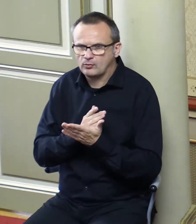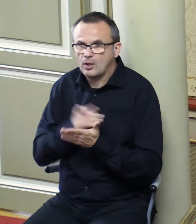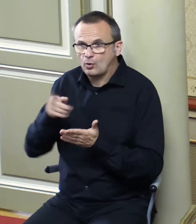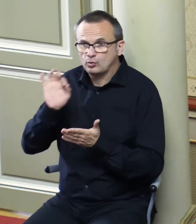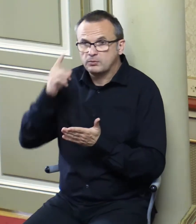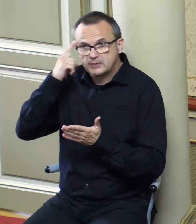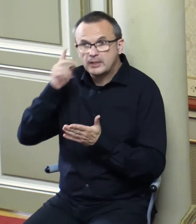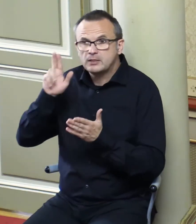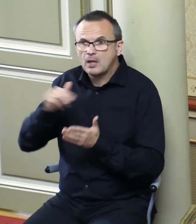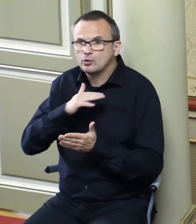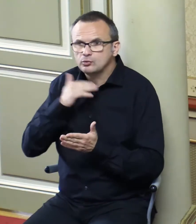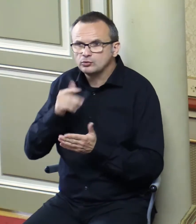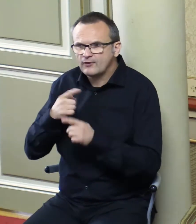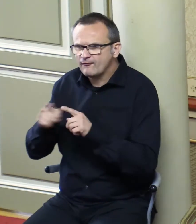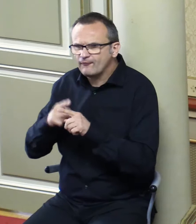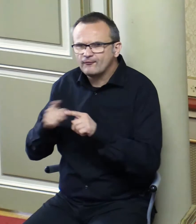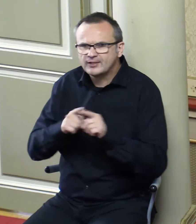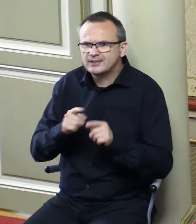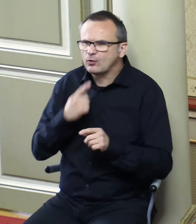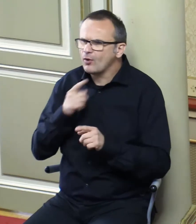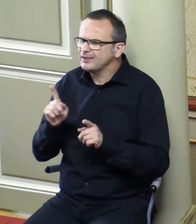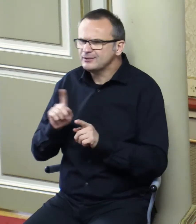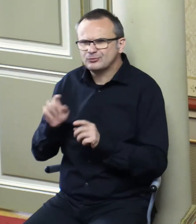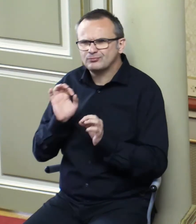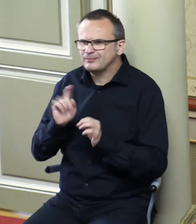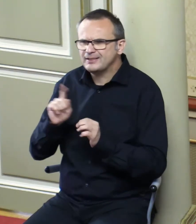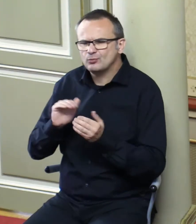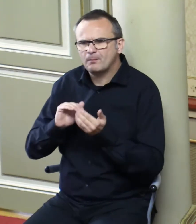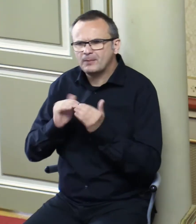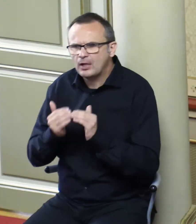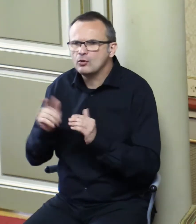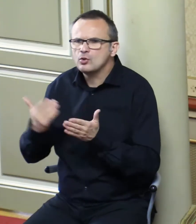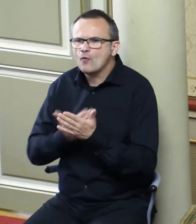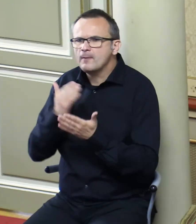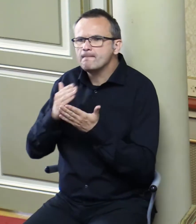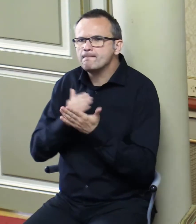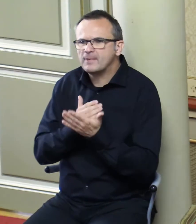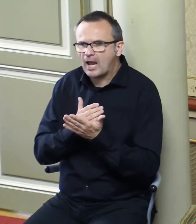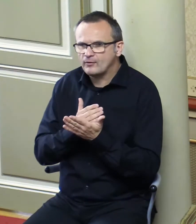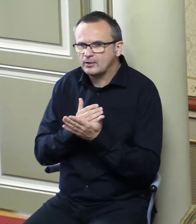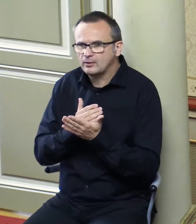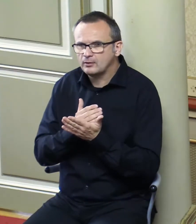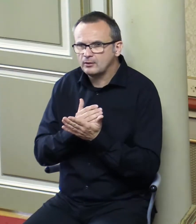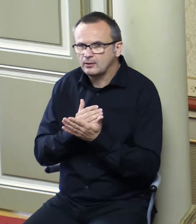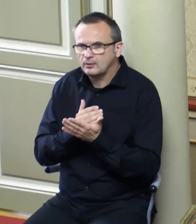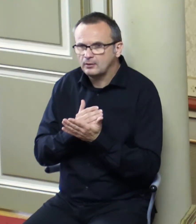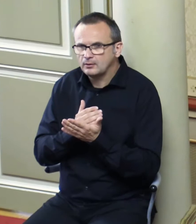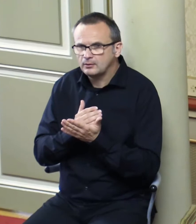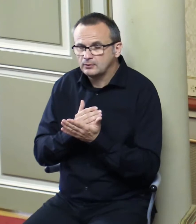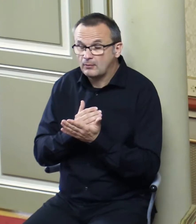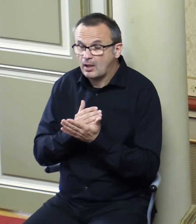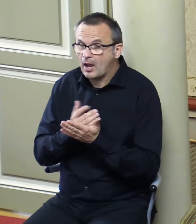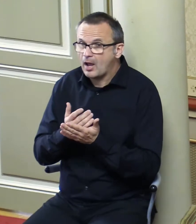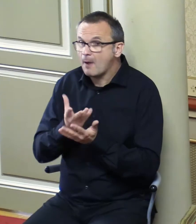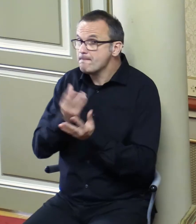je postavljeno i dosta uspornika koji nisu baš više usklađeni sa novim pravilnicima, za što isto tako me dosta građana